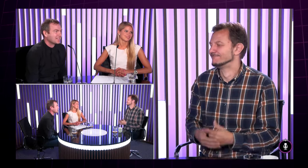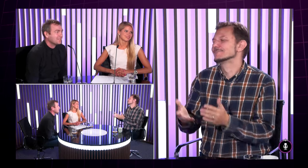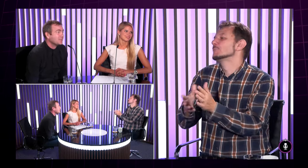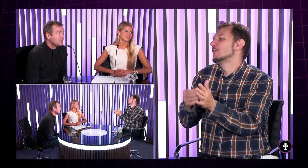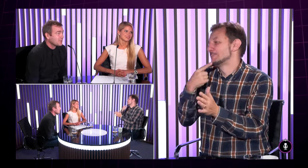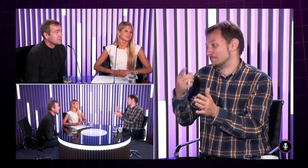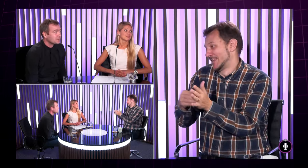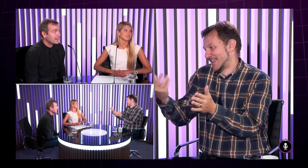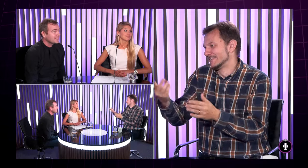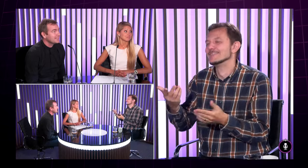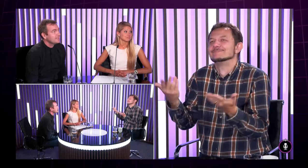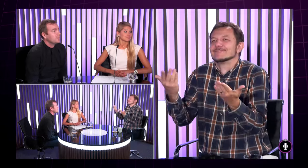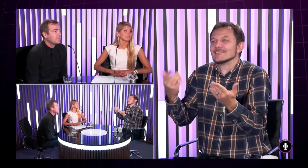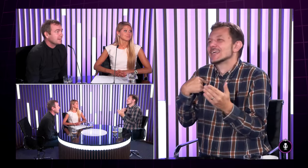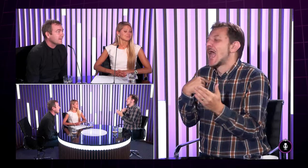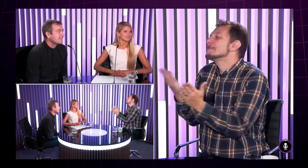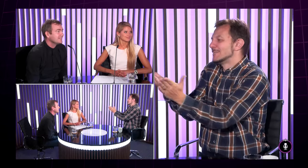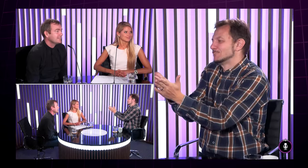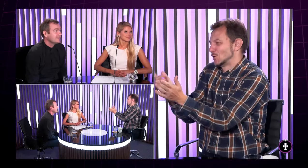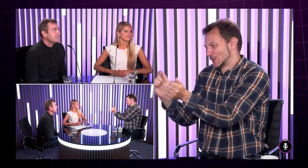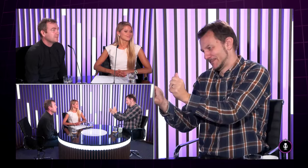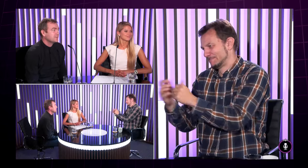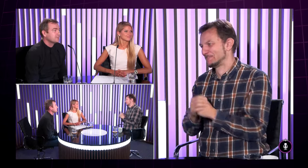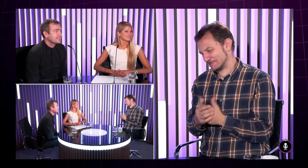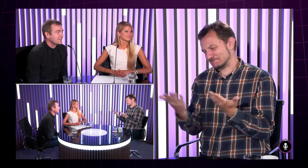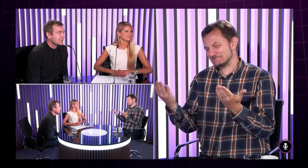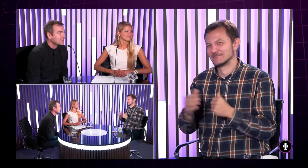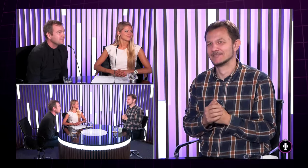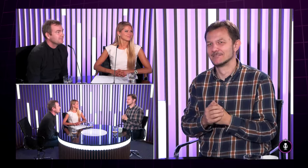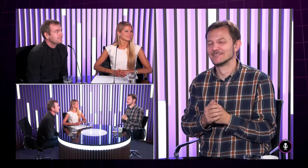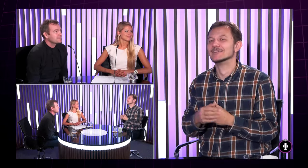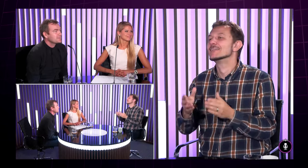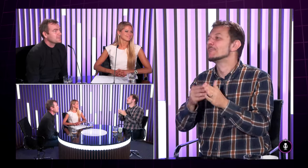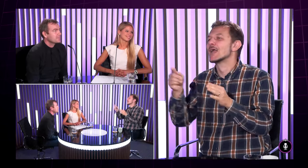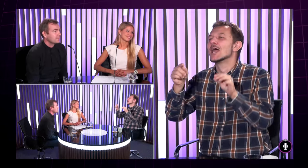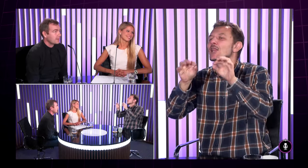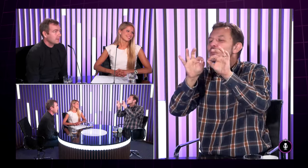zasa takže je to odlišná kultúra poviem príklad prispôsobím sa trošičku